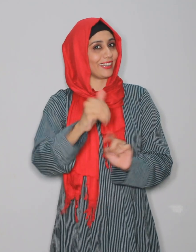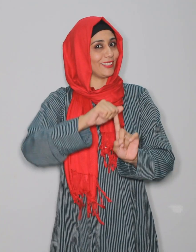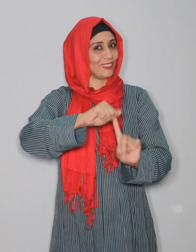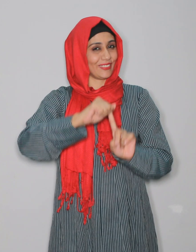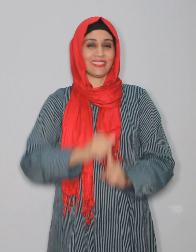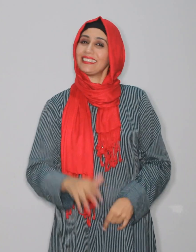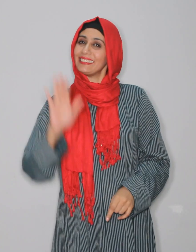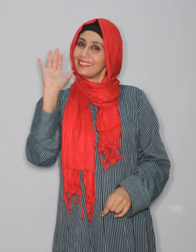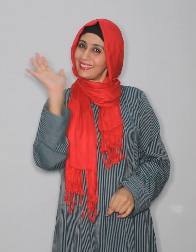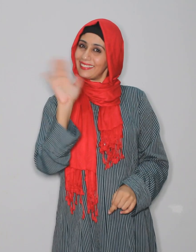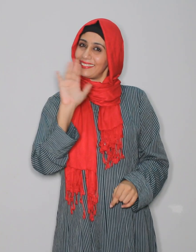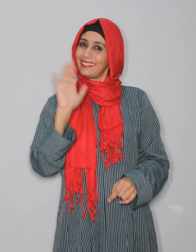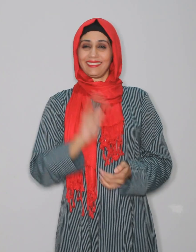اللہ حافظ اللہ حافظ